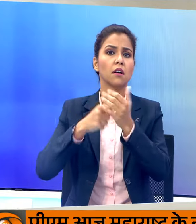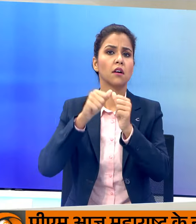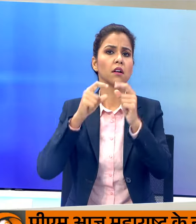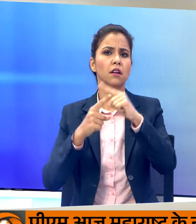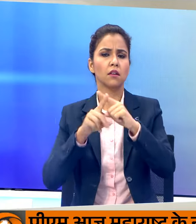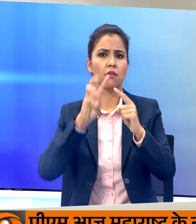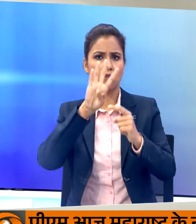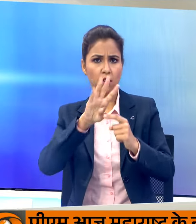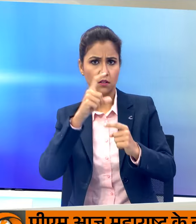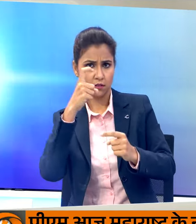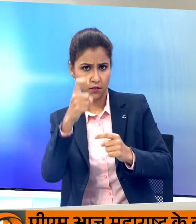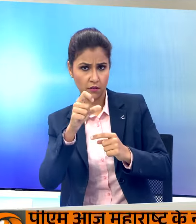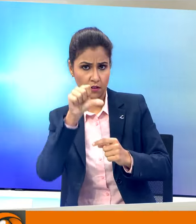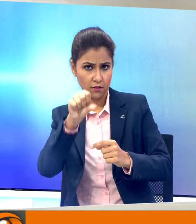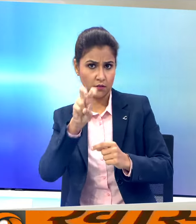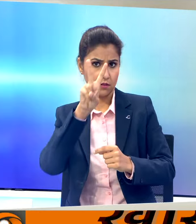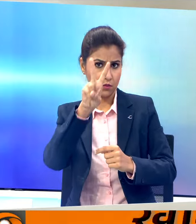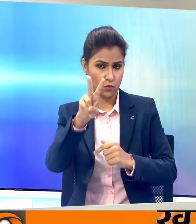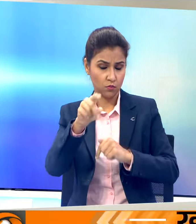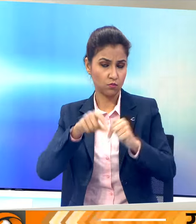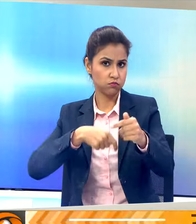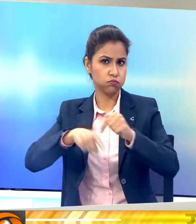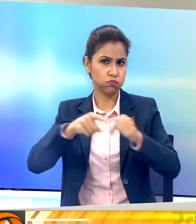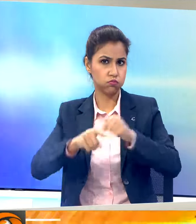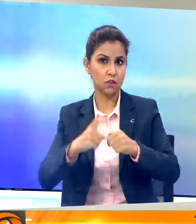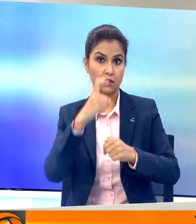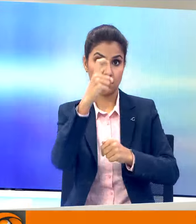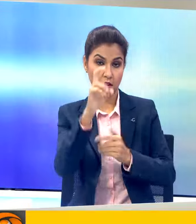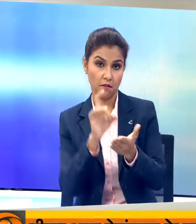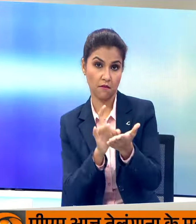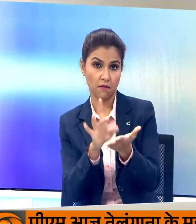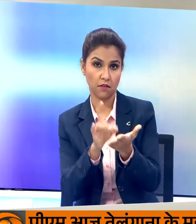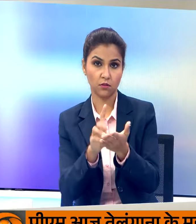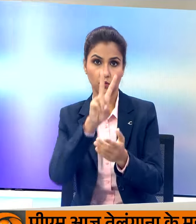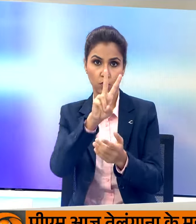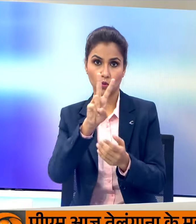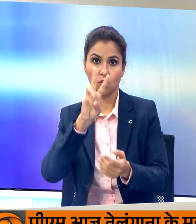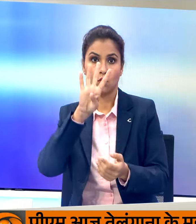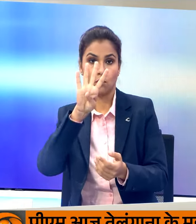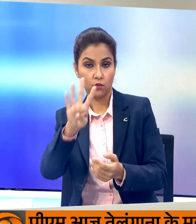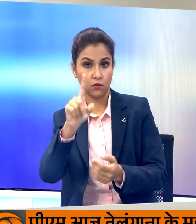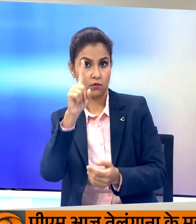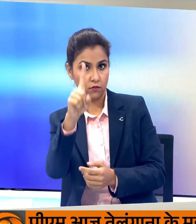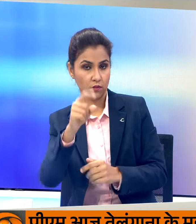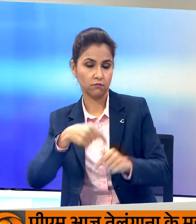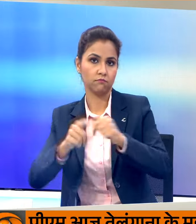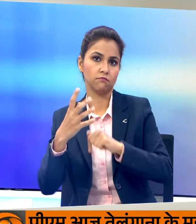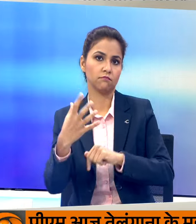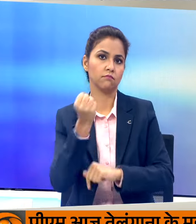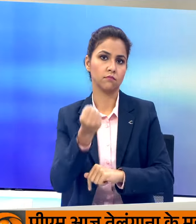गेंदों पर 92 रनों के दम पर 7 विकेट पर 241 रन का स्कोर किया